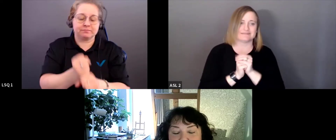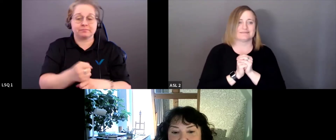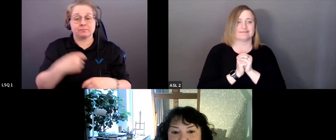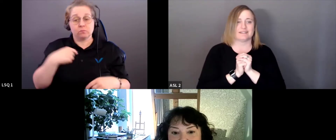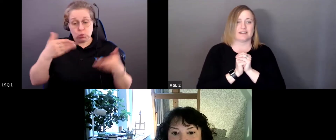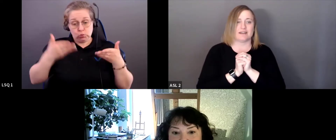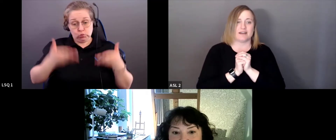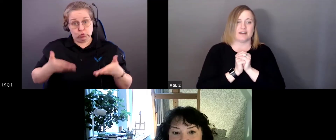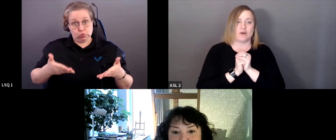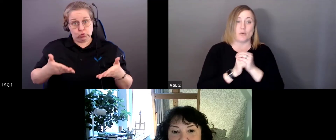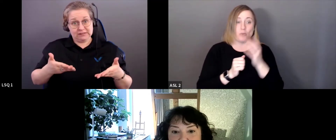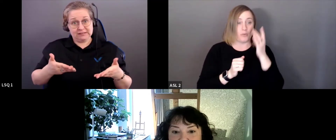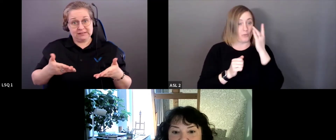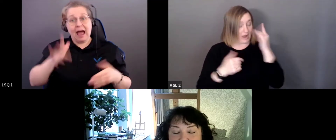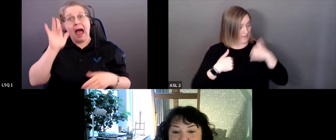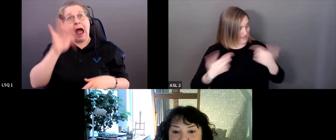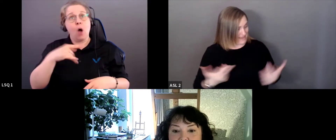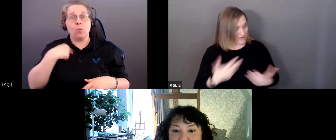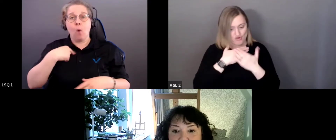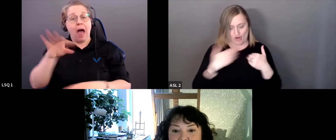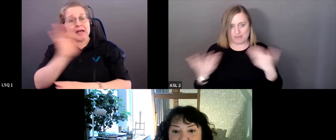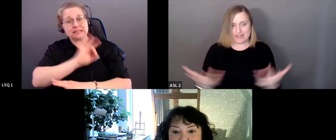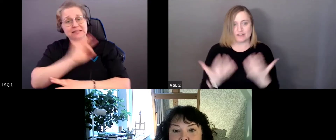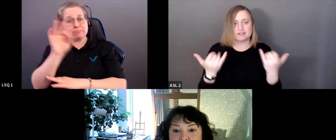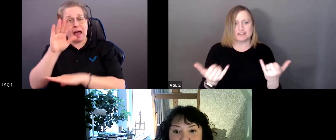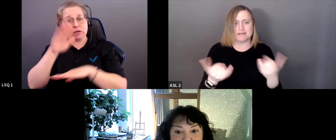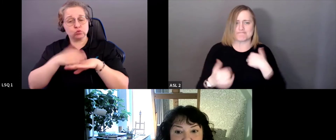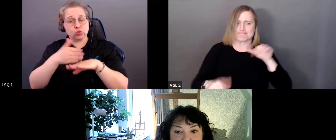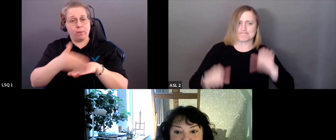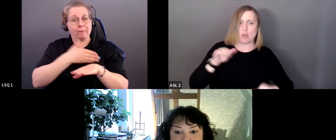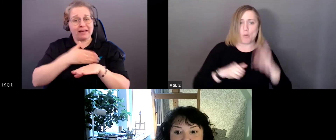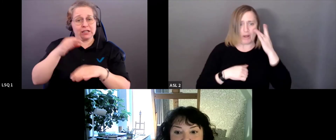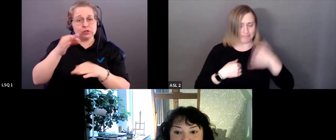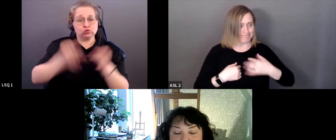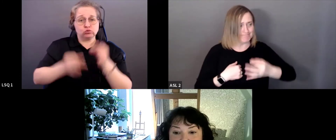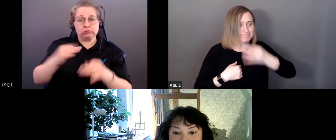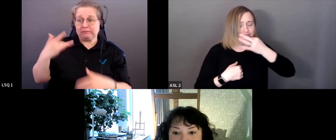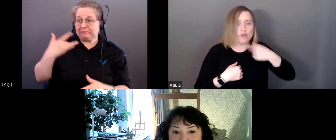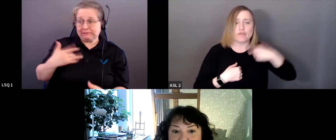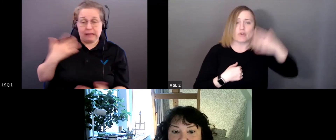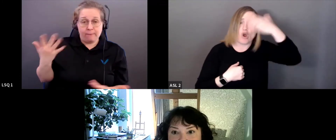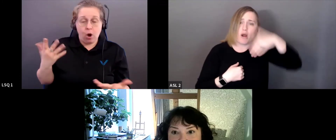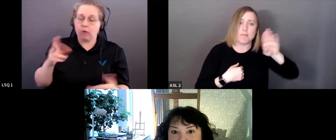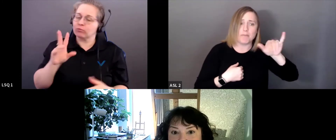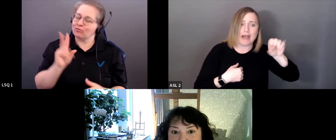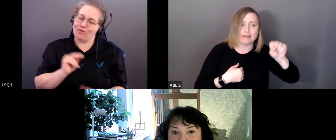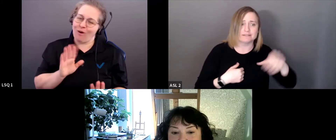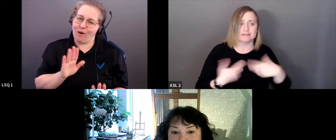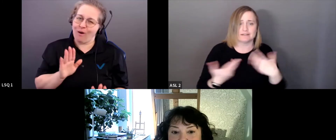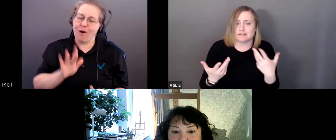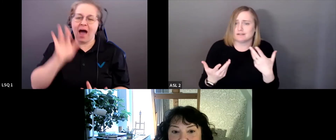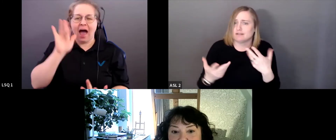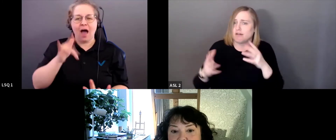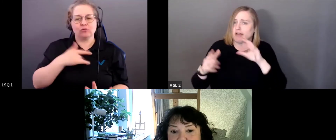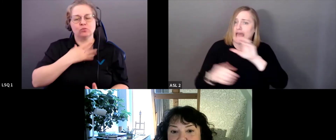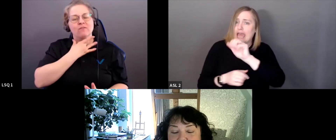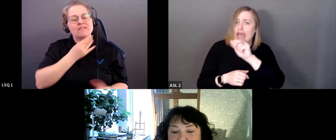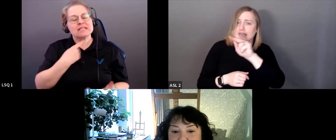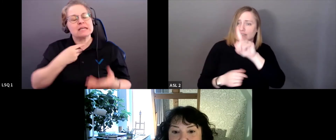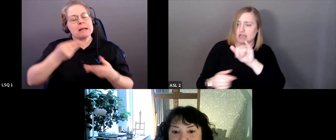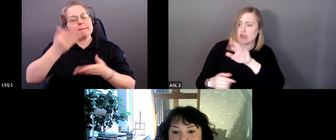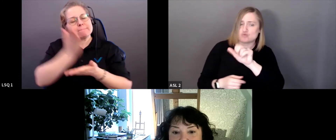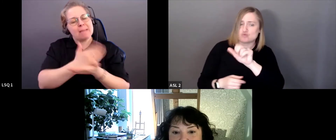pas parce que je suis experte en préjugés inconscients, mais plutôt pour partager ce que j'ai appris moi-même comme